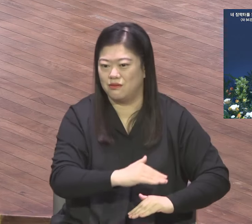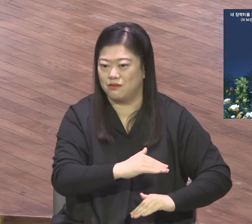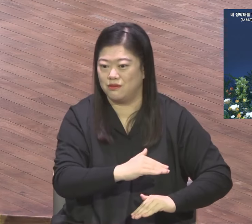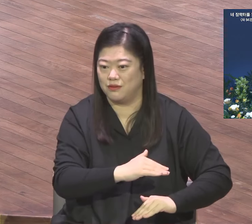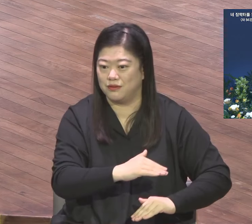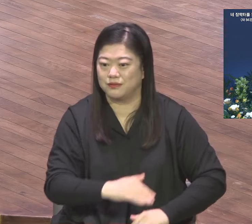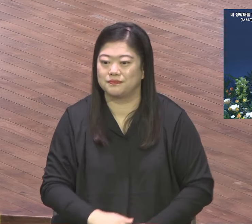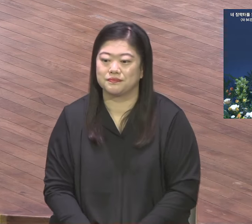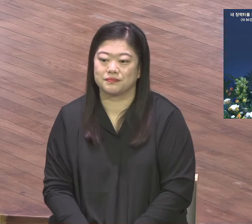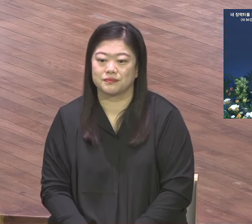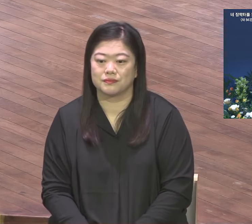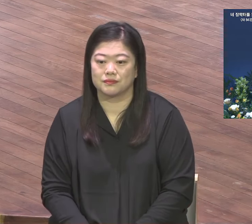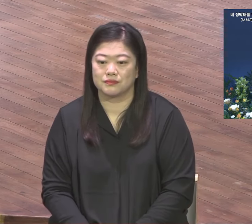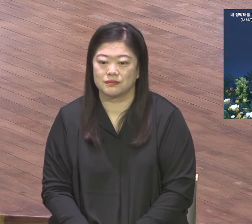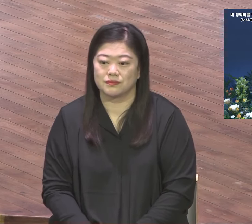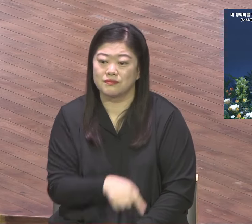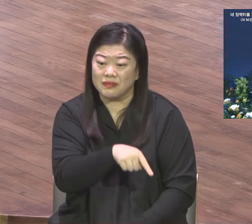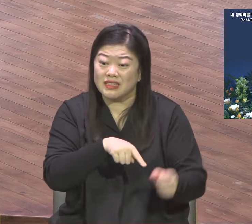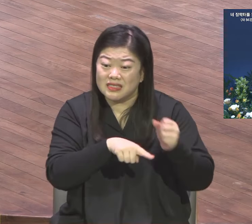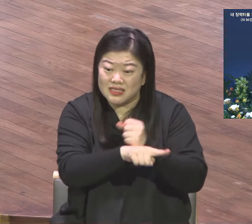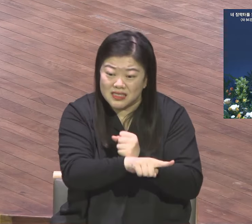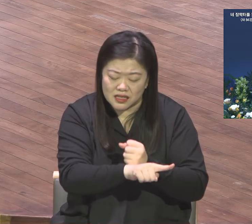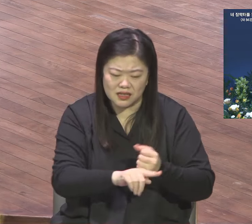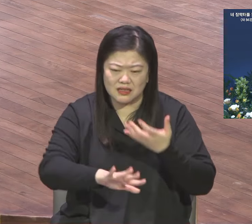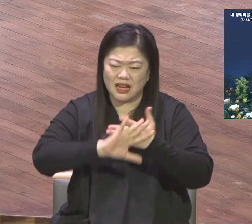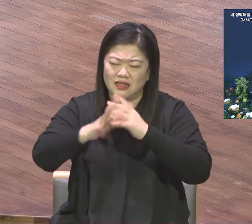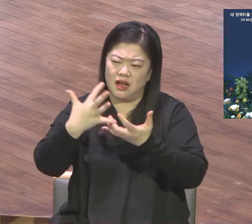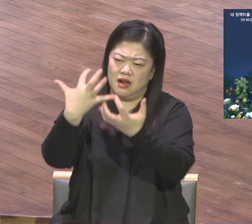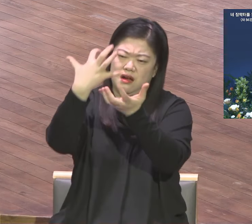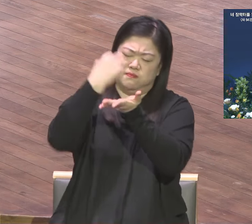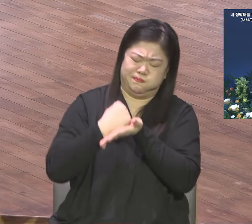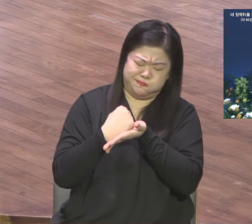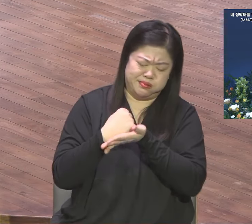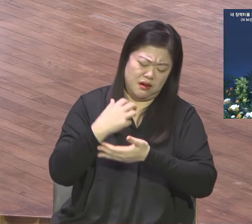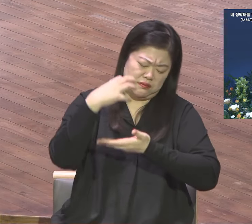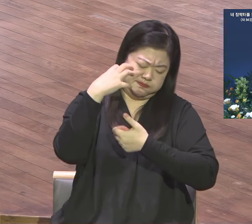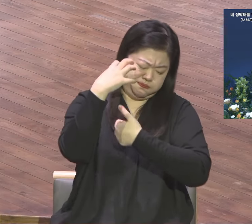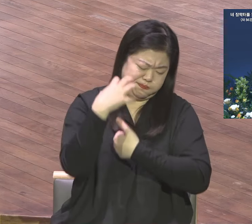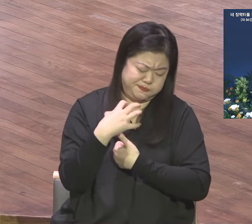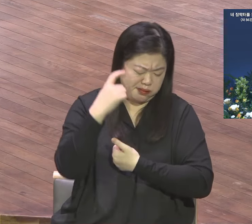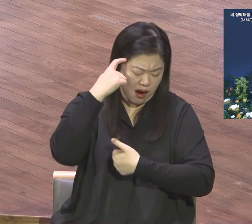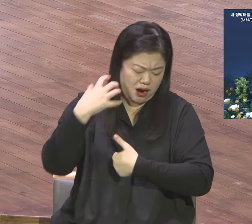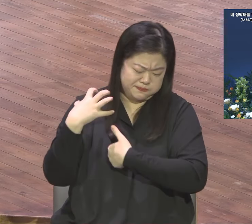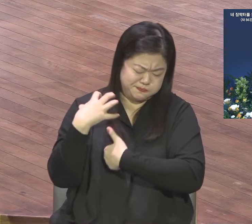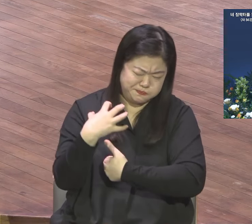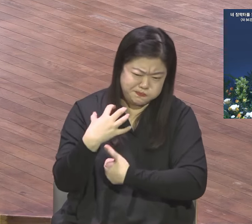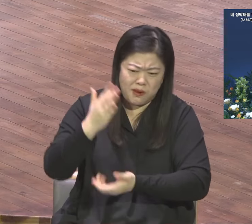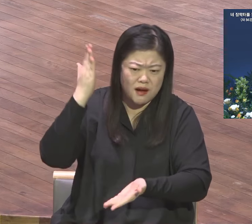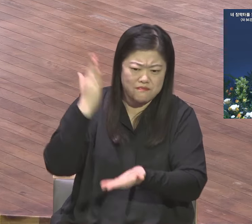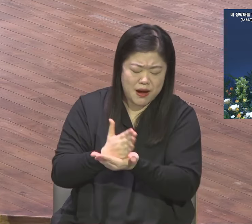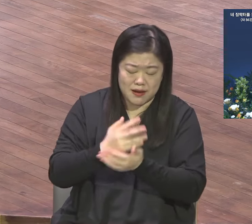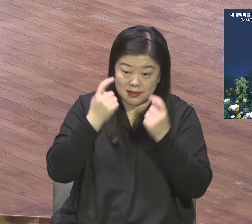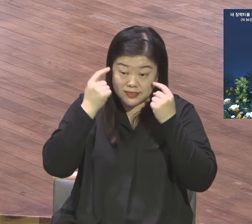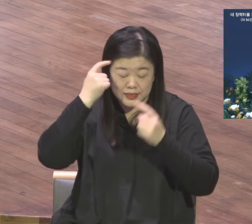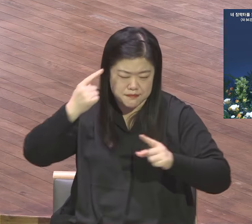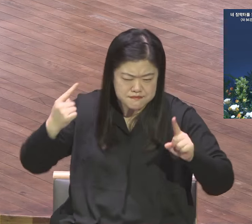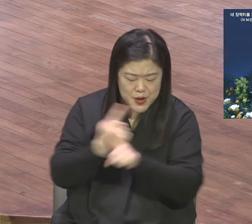이제는 과거의 삶에서 완전히 벗어나서 하나님께서 새해를 행하시는데 본격적으로 선임 받는